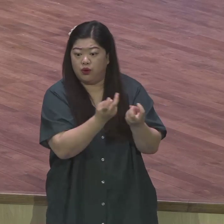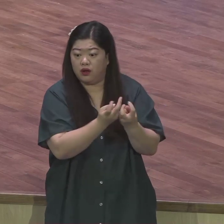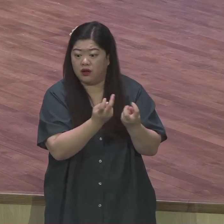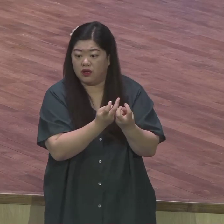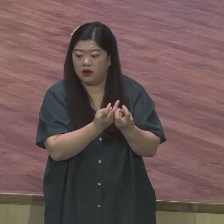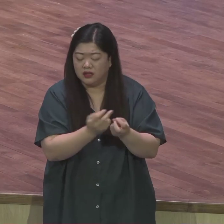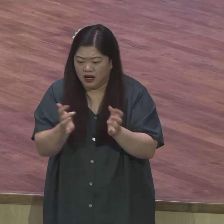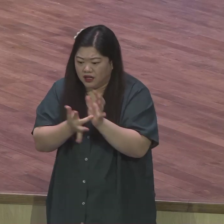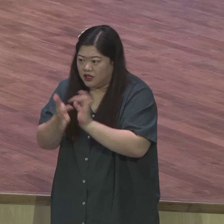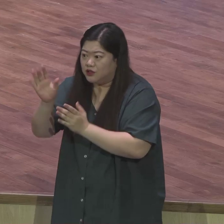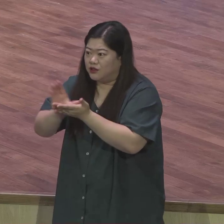그리스도를 말할 수 있겠는가